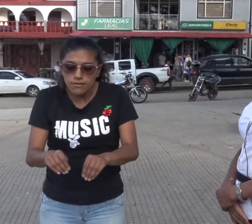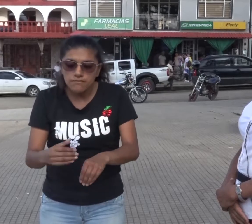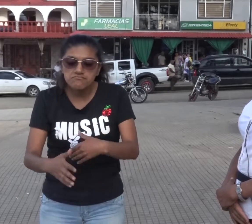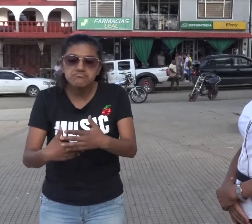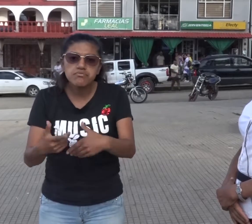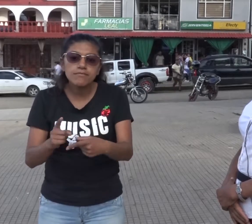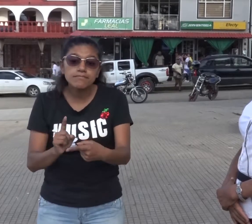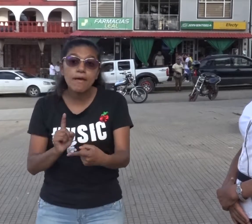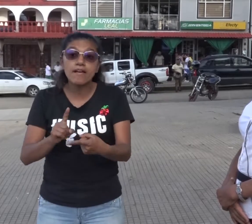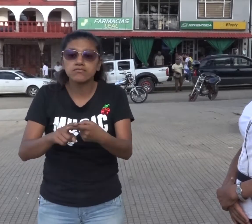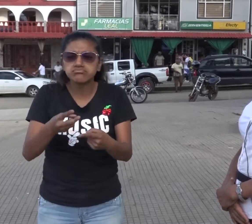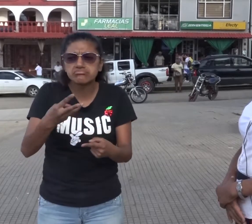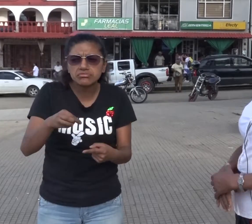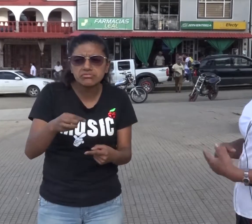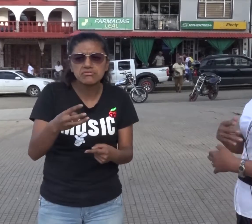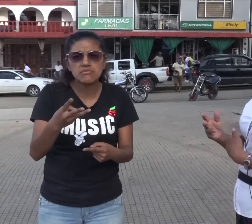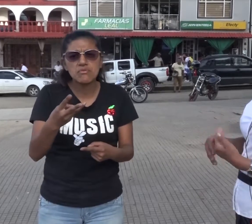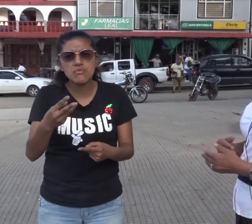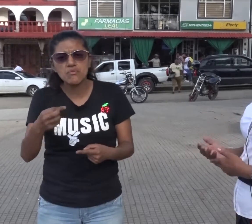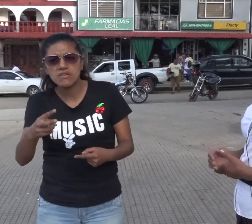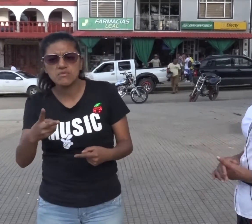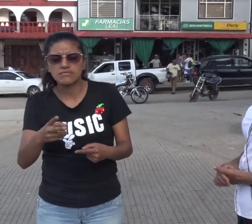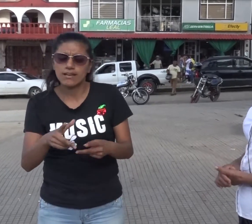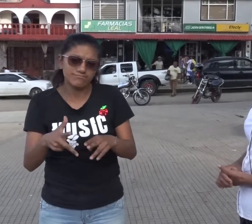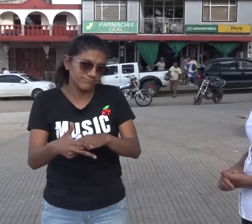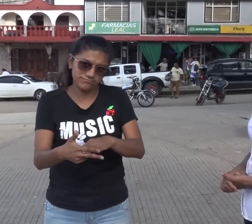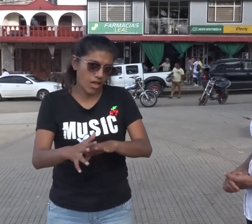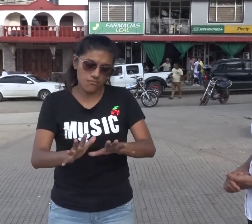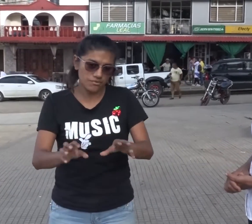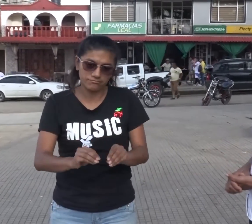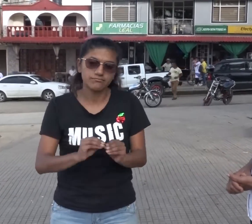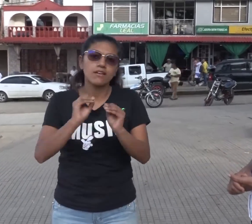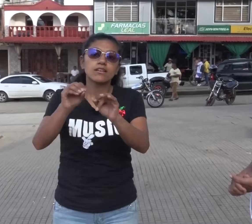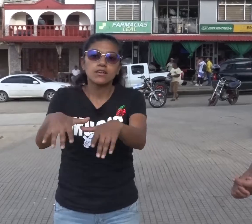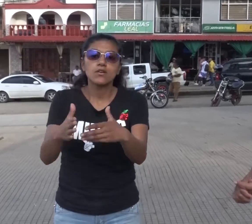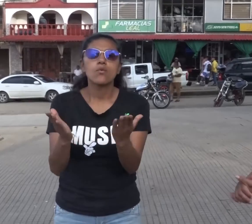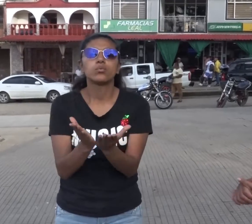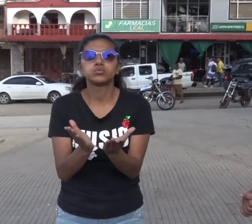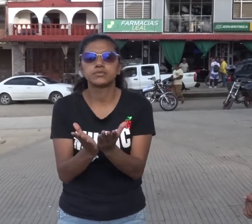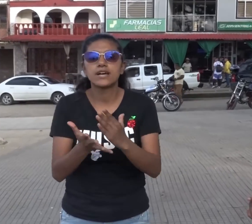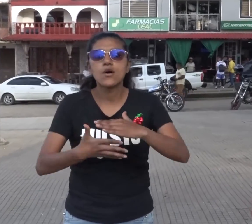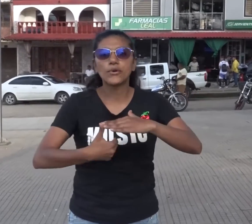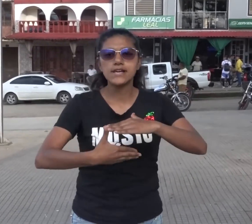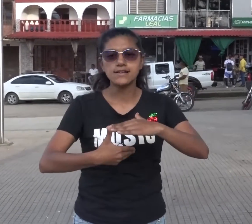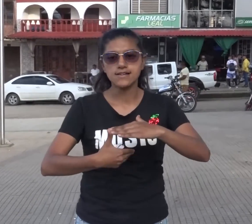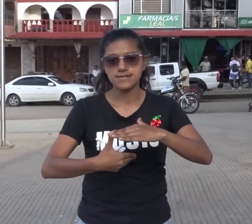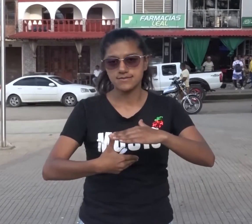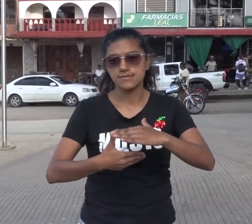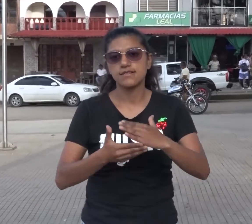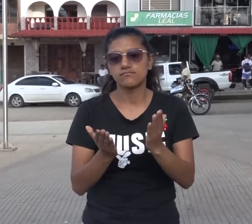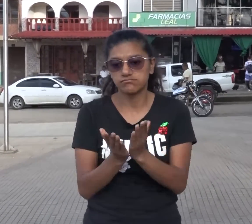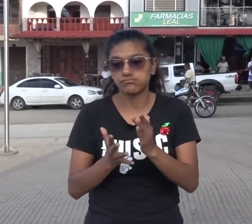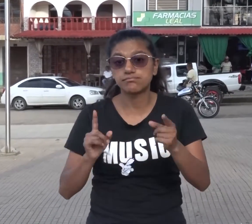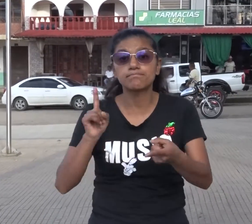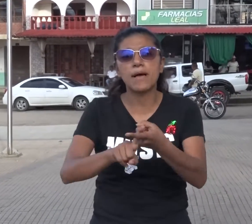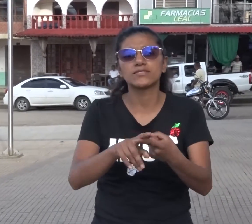cuando estaba pequeñita, estudié en la República de Panamá